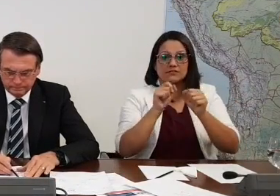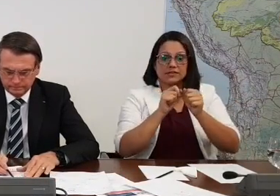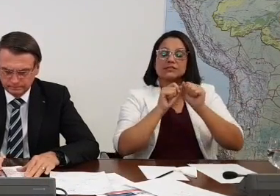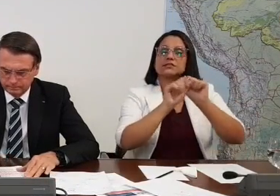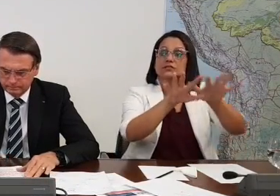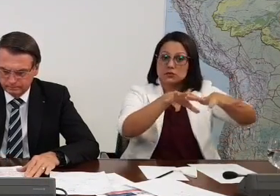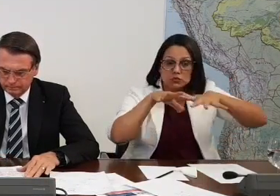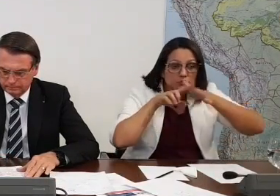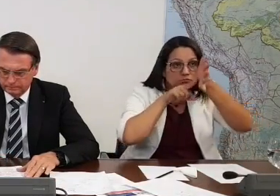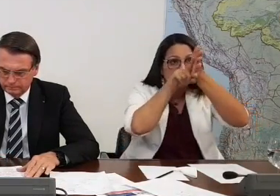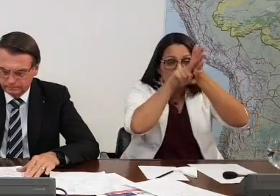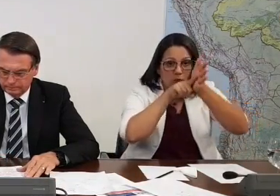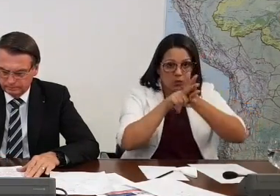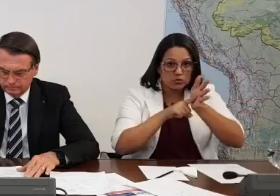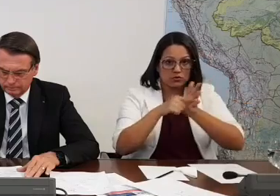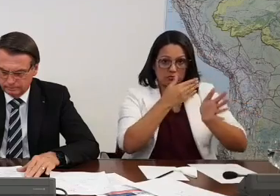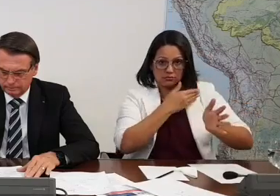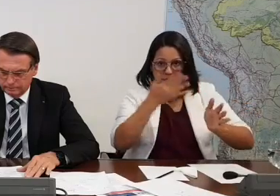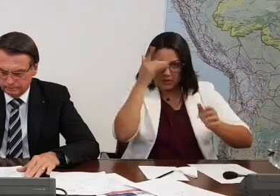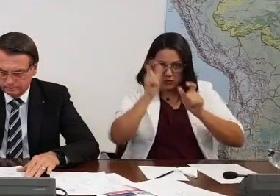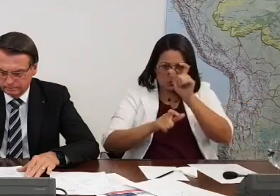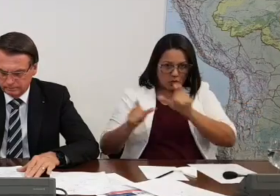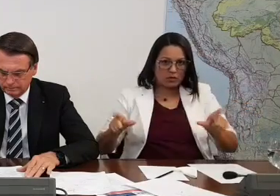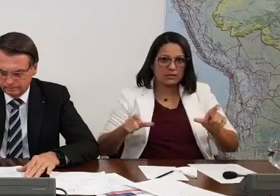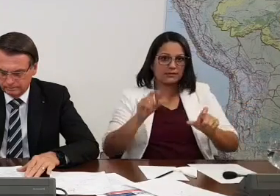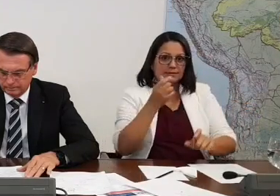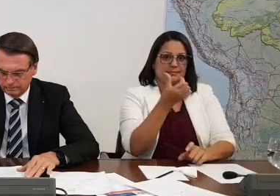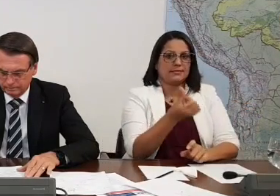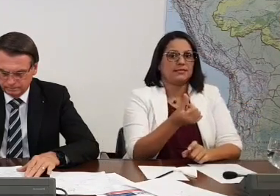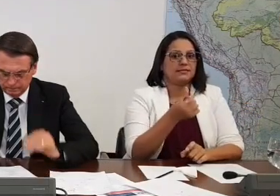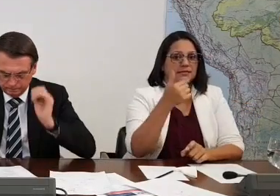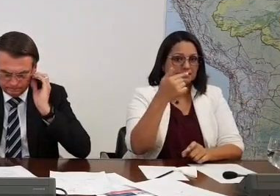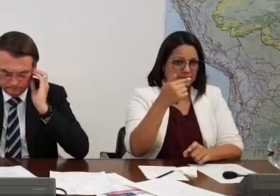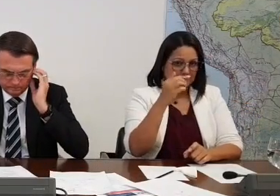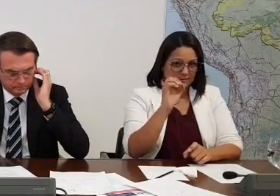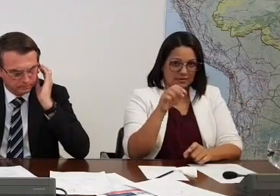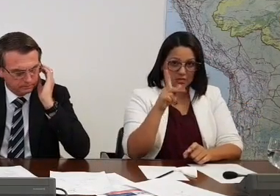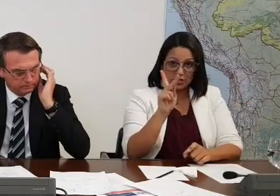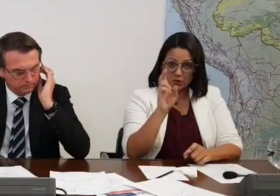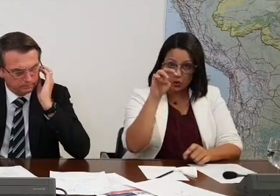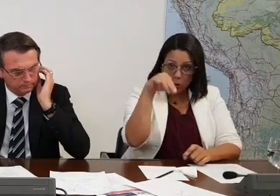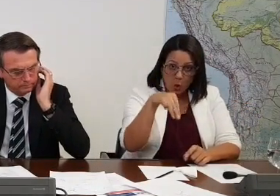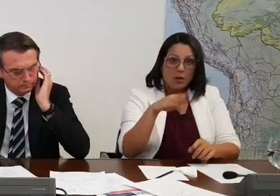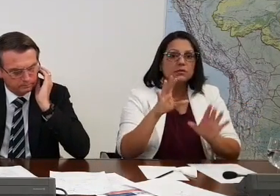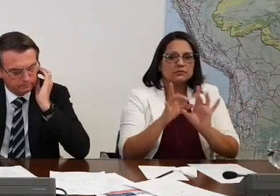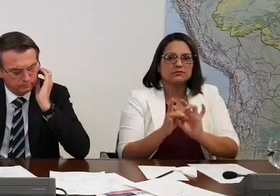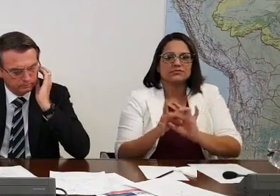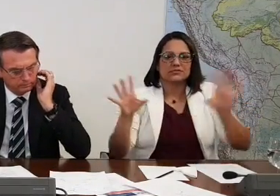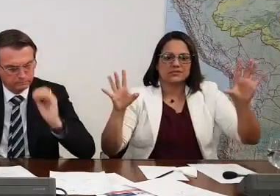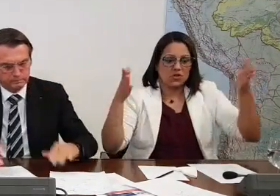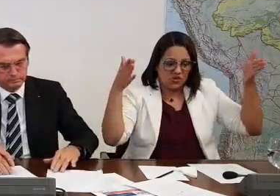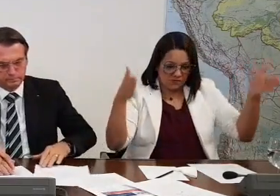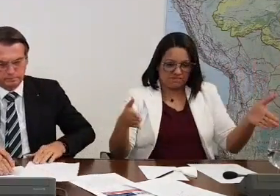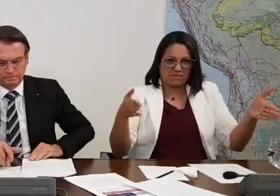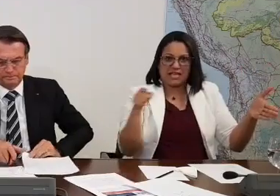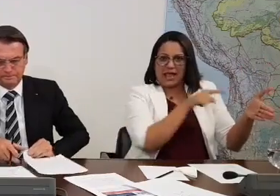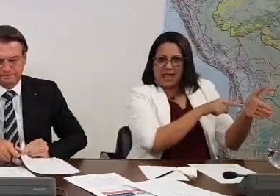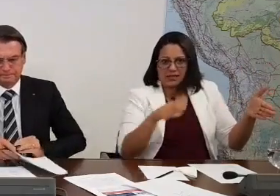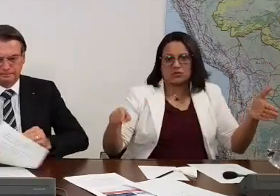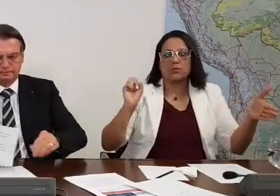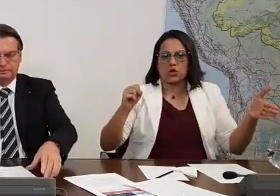semana. Temos um contrato aí moderno. São 670 quilômetros de concessão, dos quais a gente vai duplicar